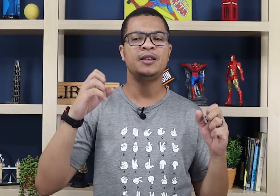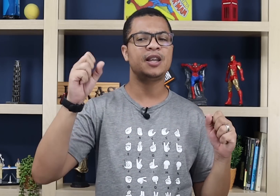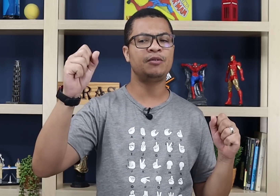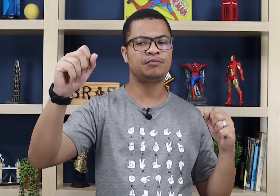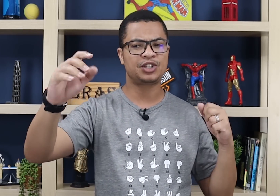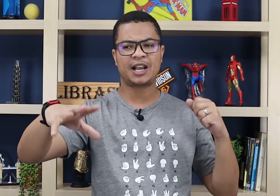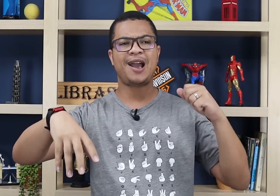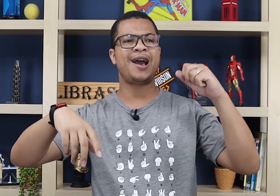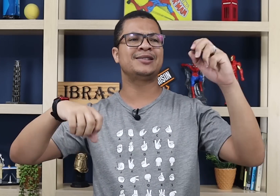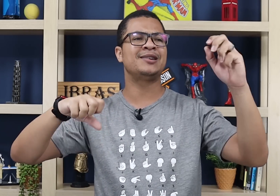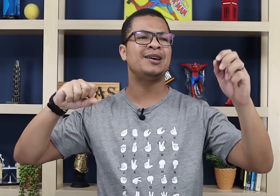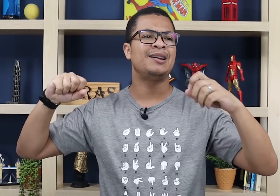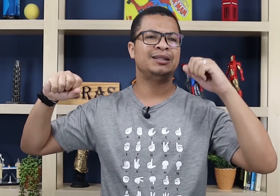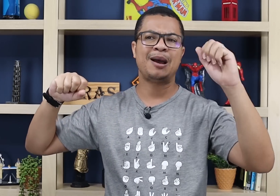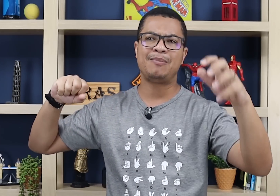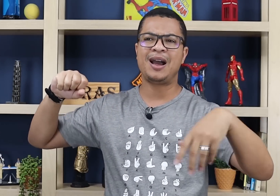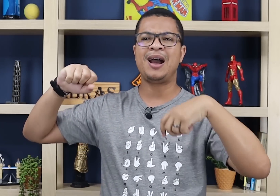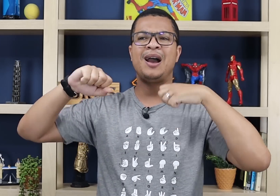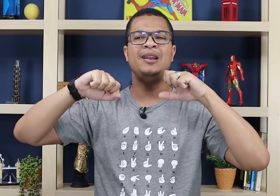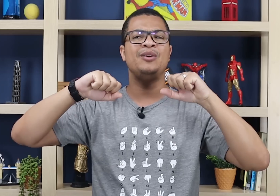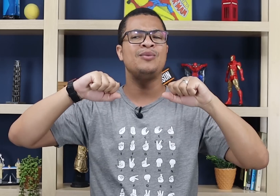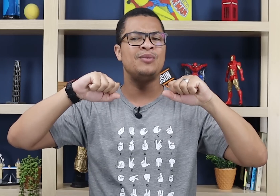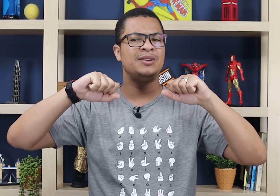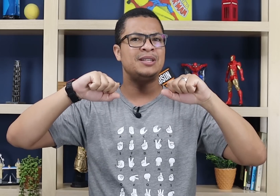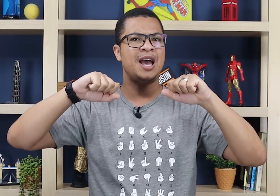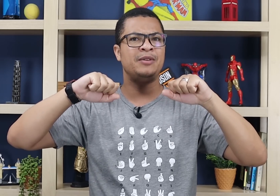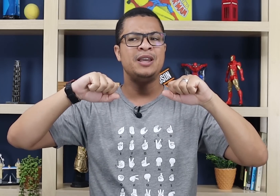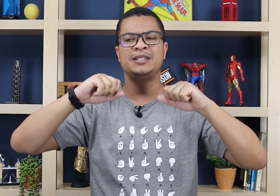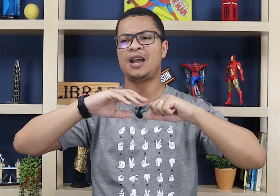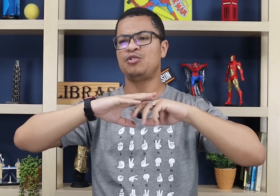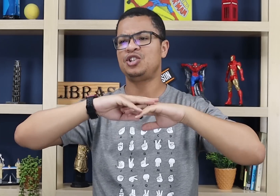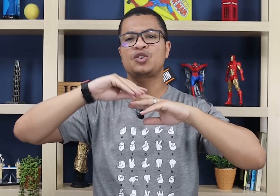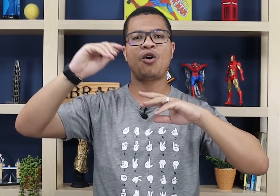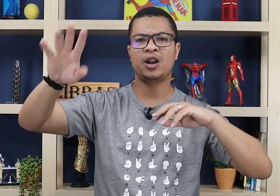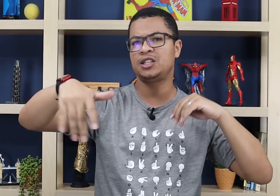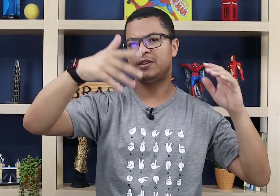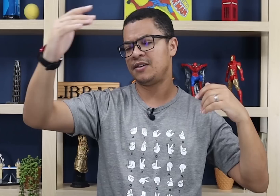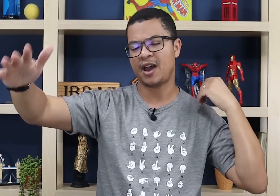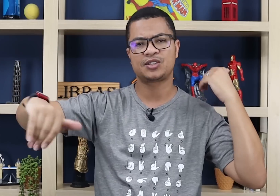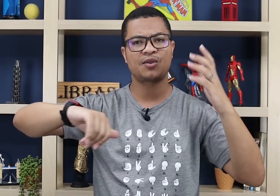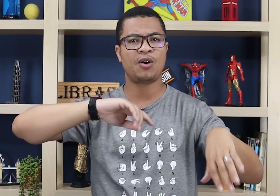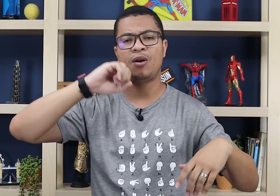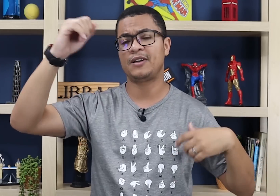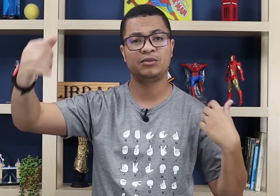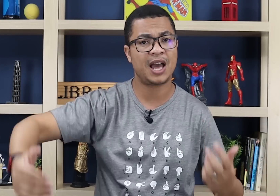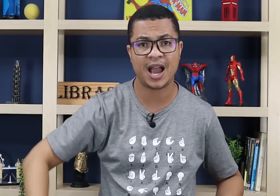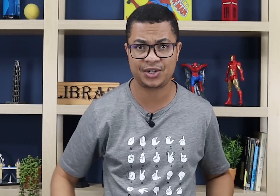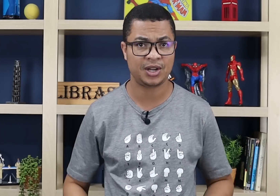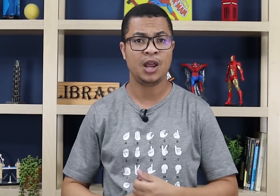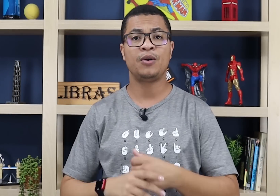Sinal de casa, trabalho, sabe? Sinal de escola, se você vai à escola ou à faculdade. Ou